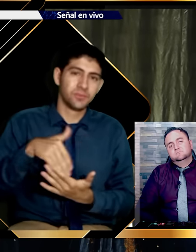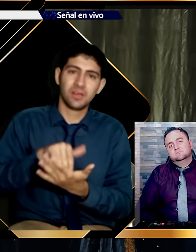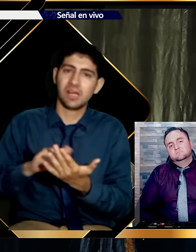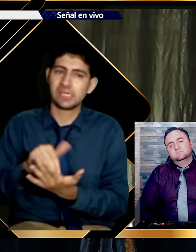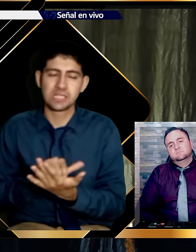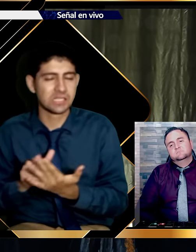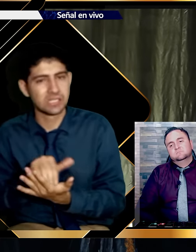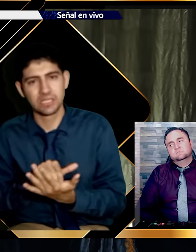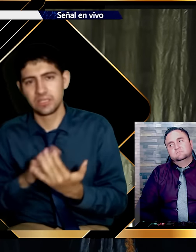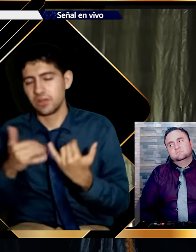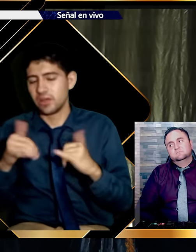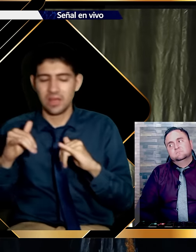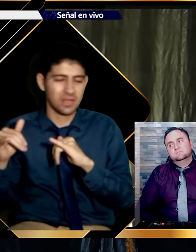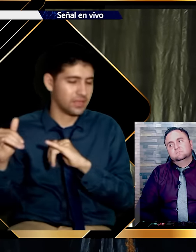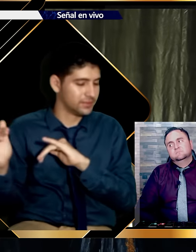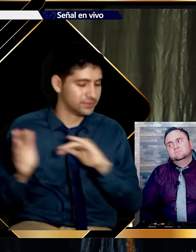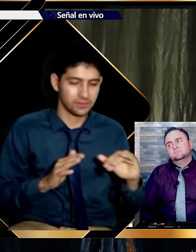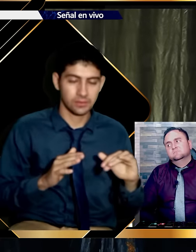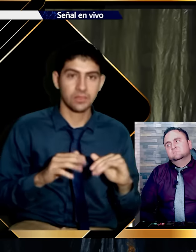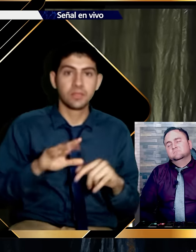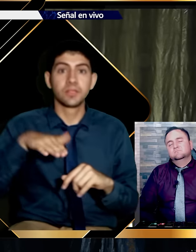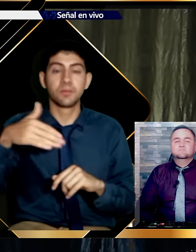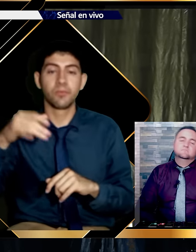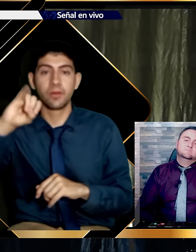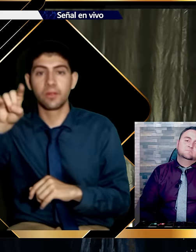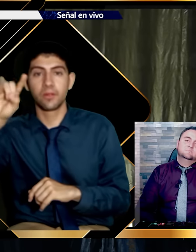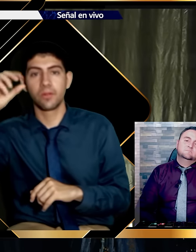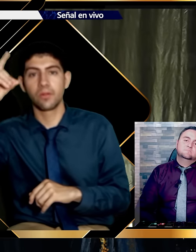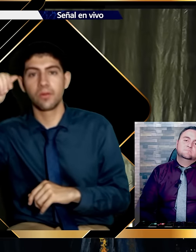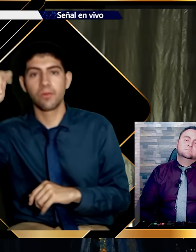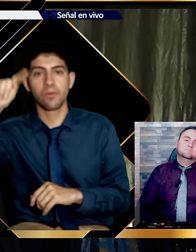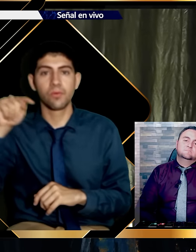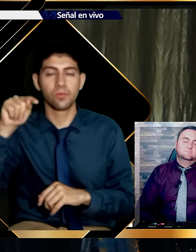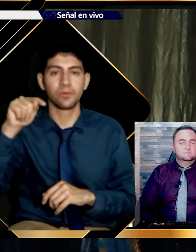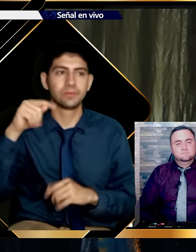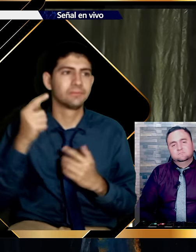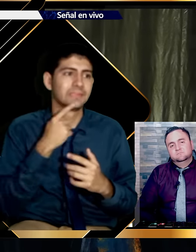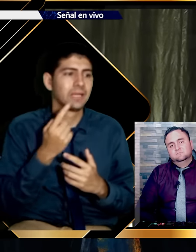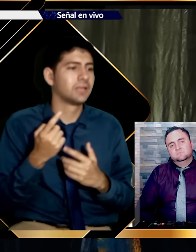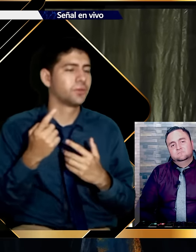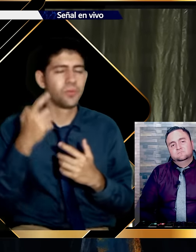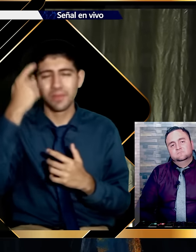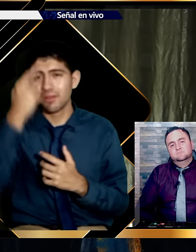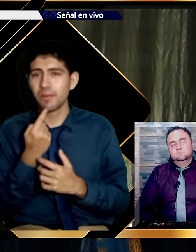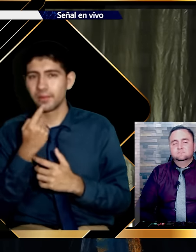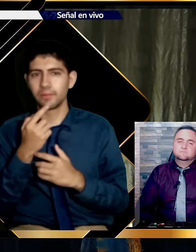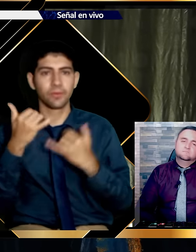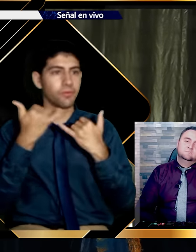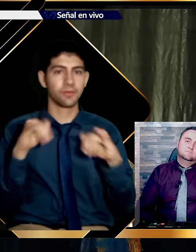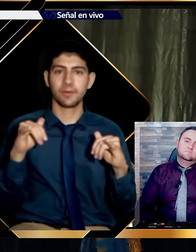regresar. Pero su arrepentimiento fue demasiado tarde. La verdad ya no estaba en el